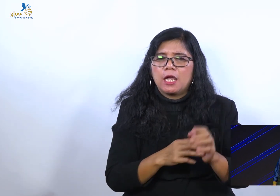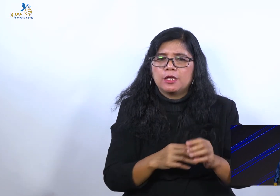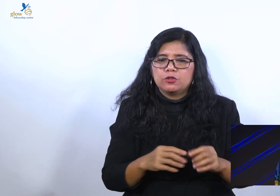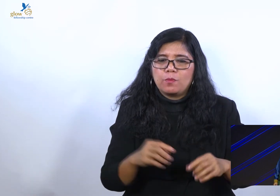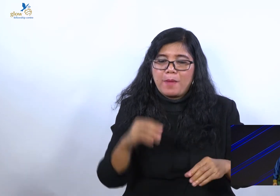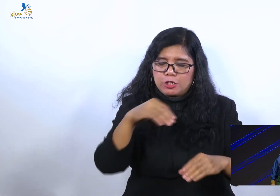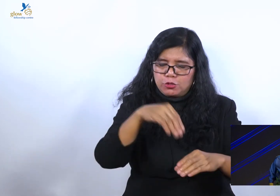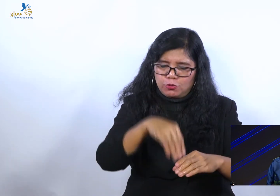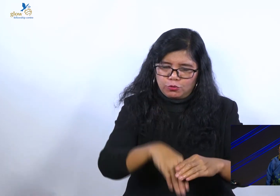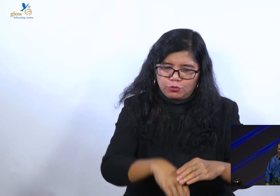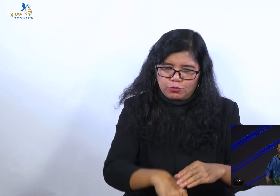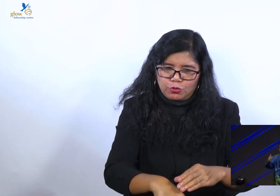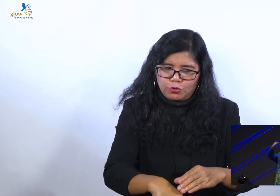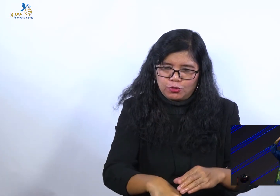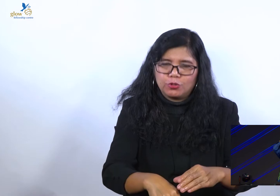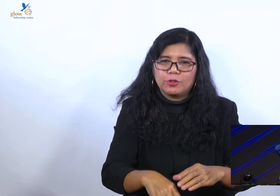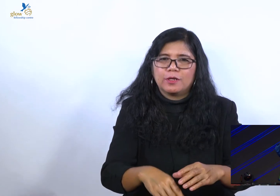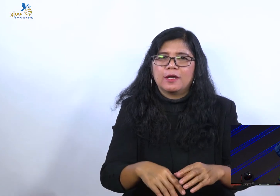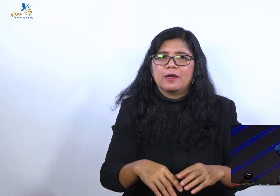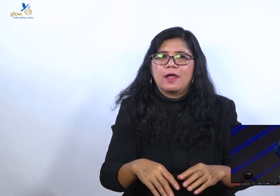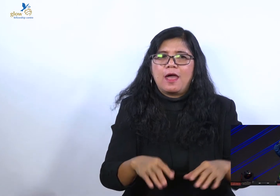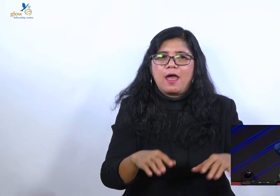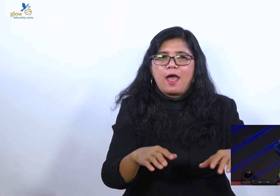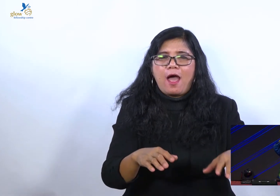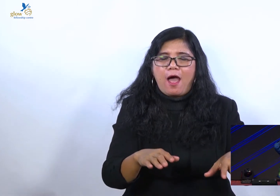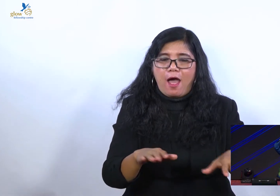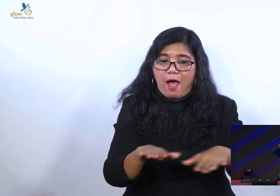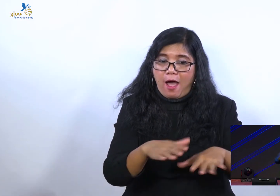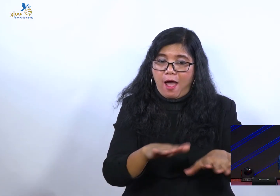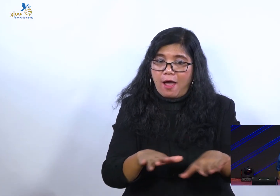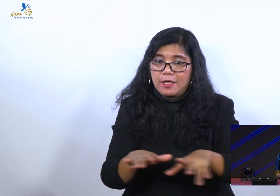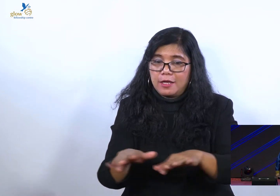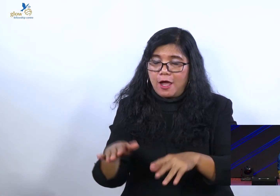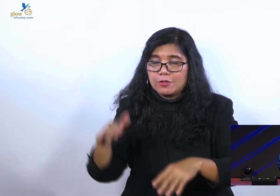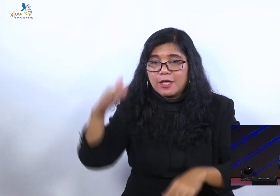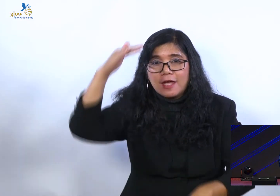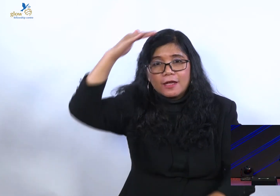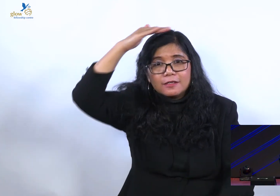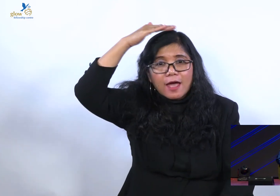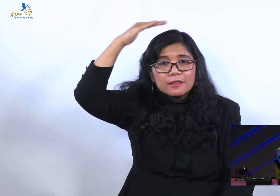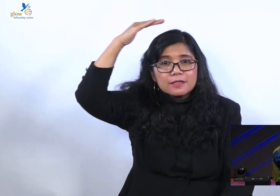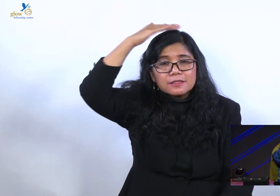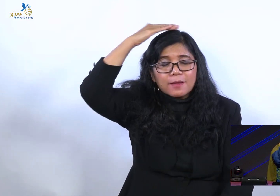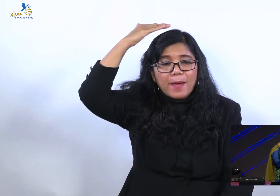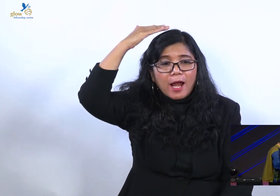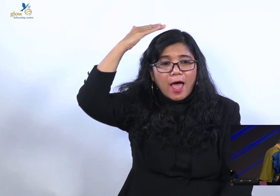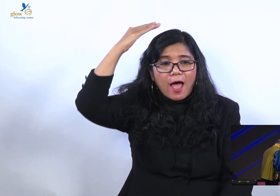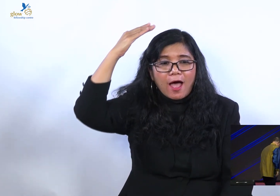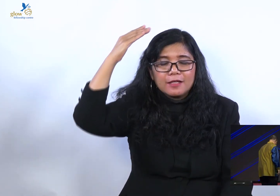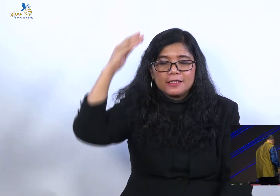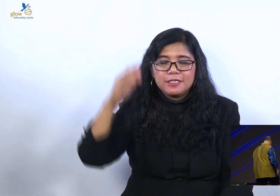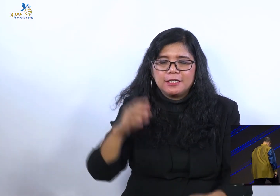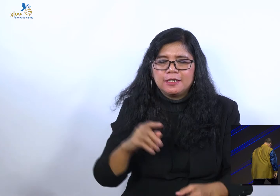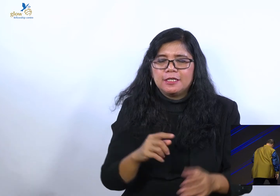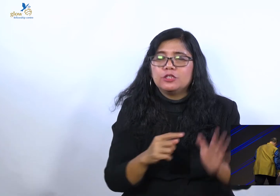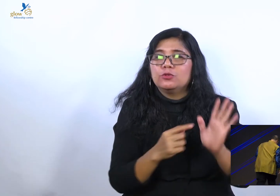tersebut. Air harus ada di atas kepalanya. Tanda bahwa dia ditakhirkan.